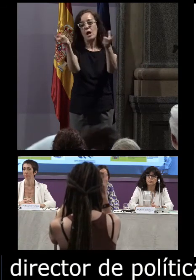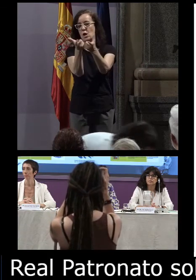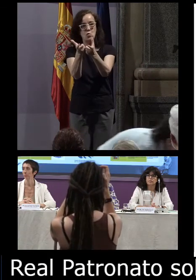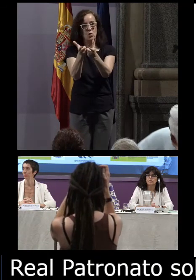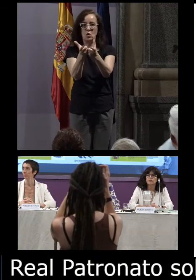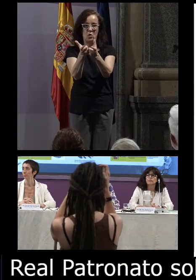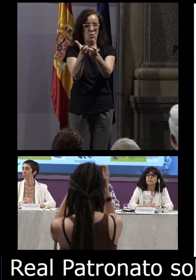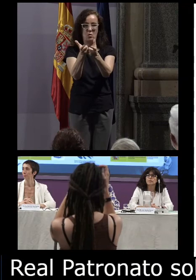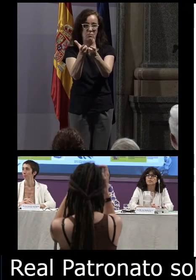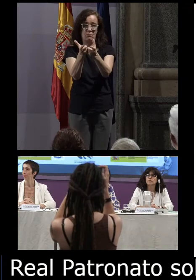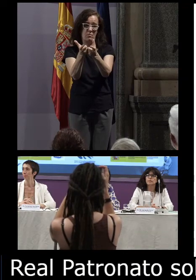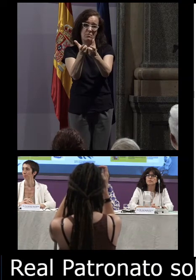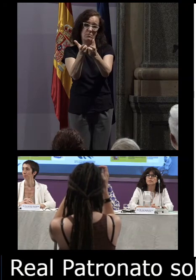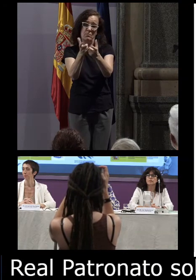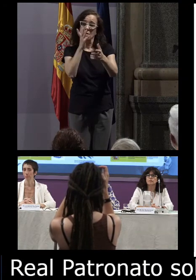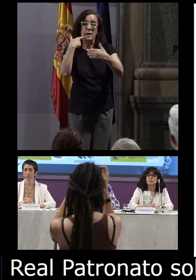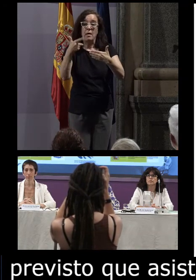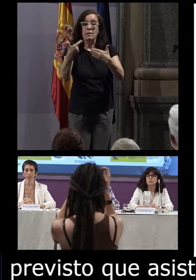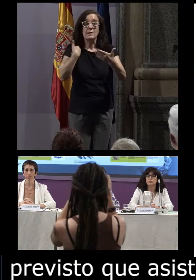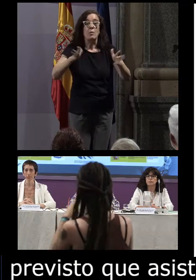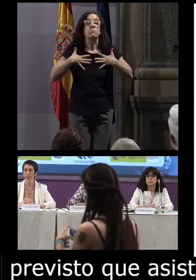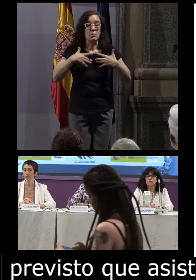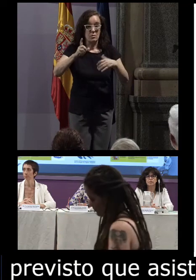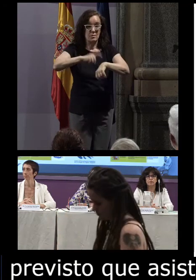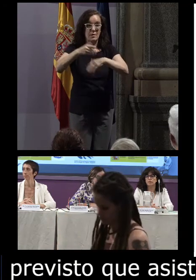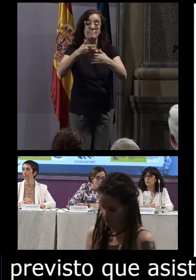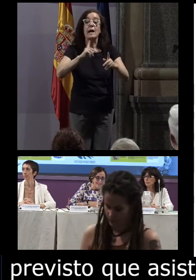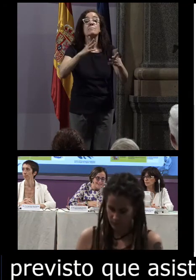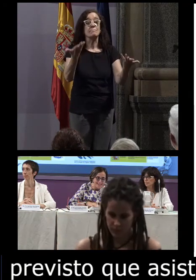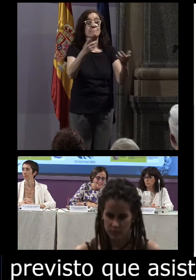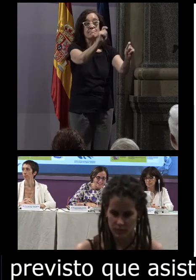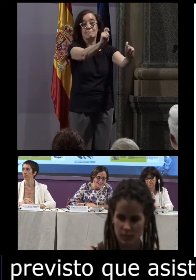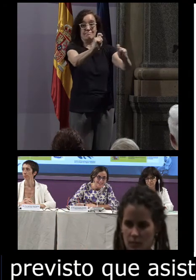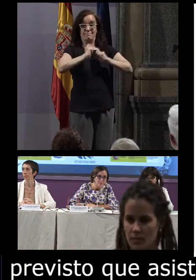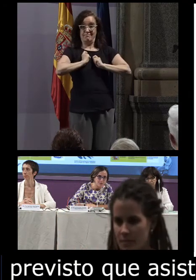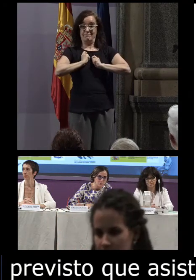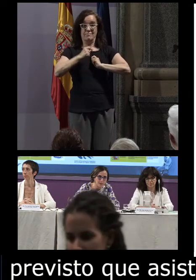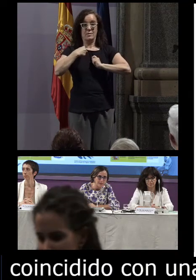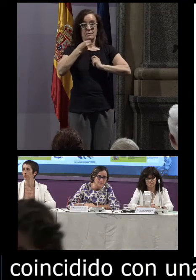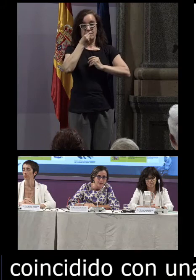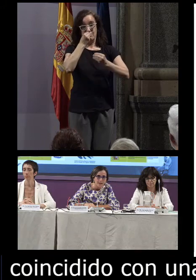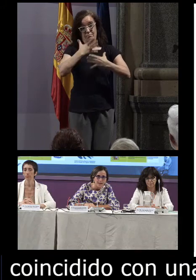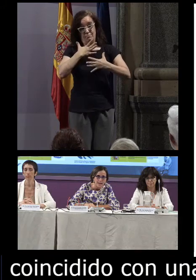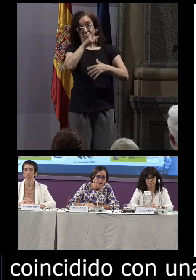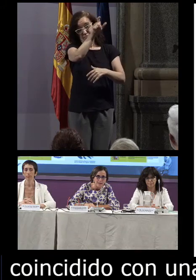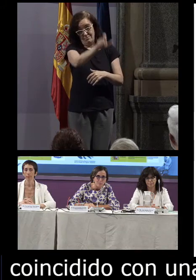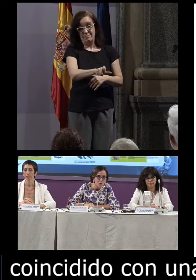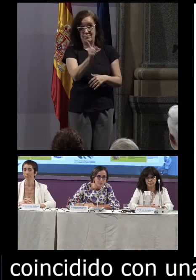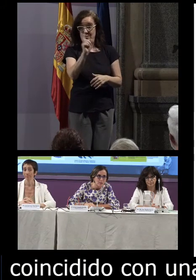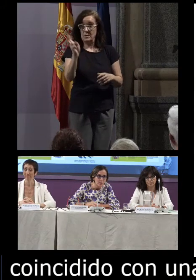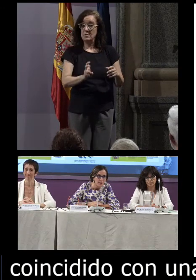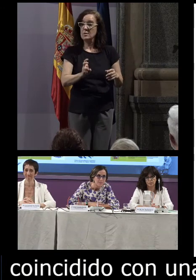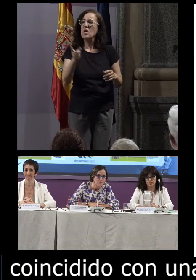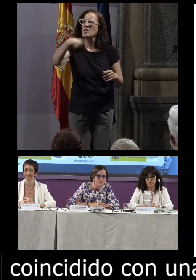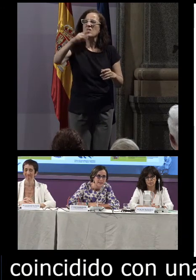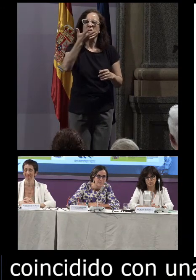puesta o fijada de última hora y me ha encomendado la tarea de sustituirle. Muchos